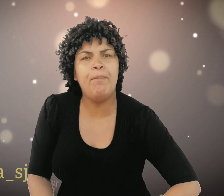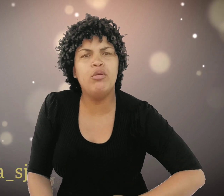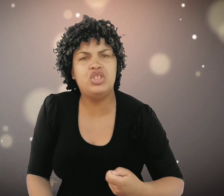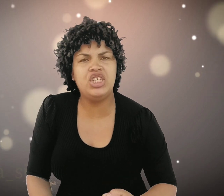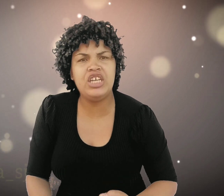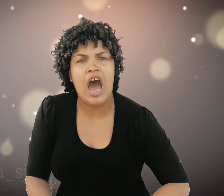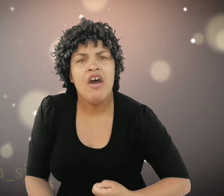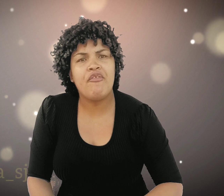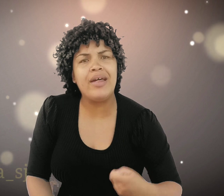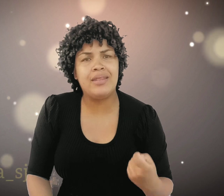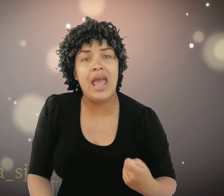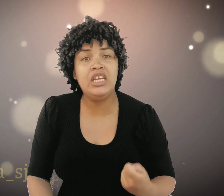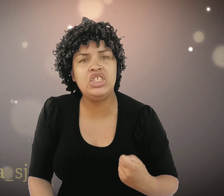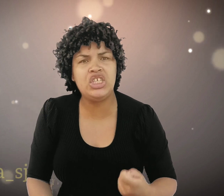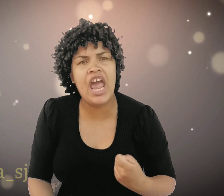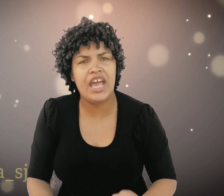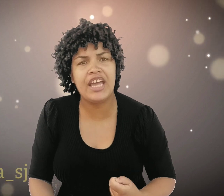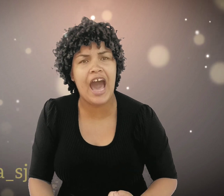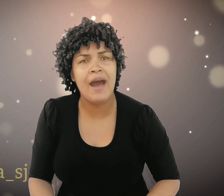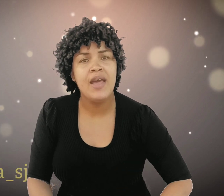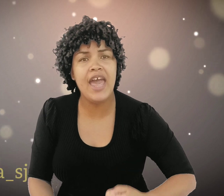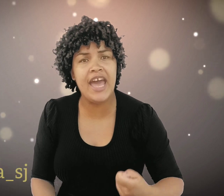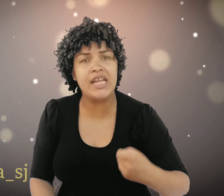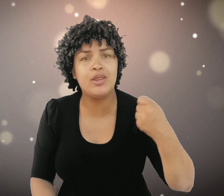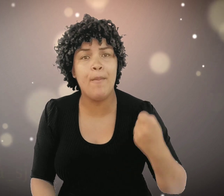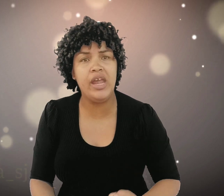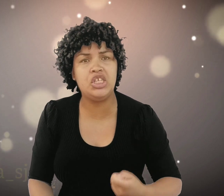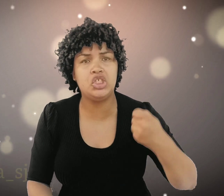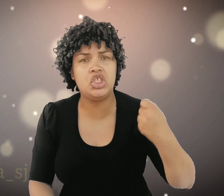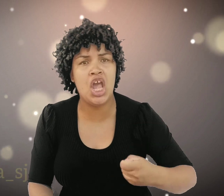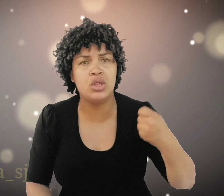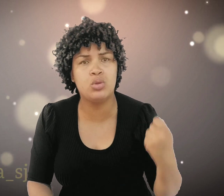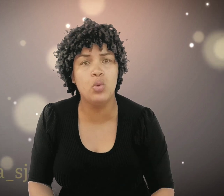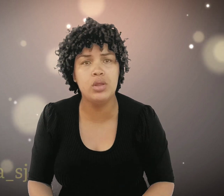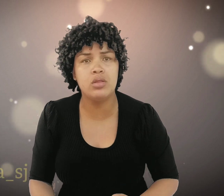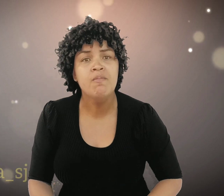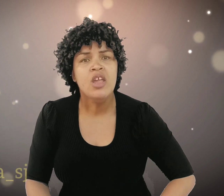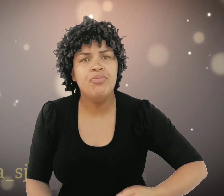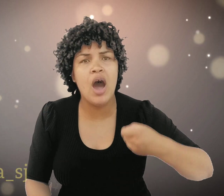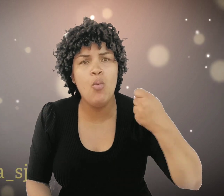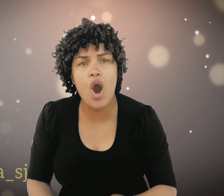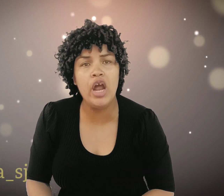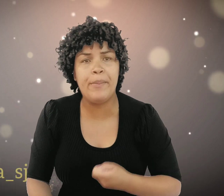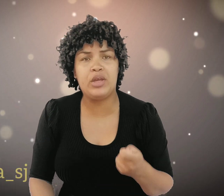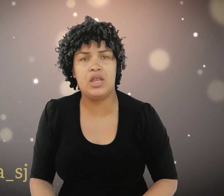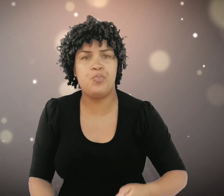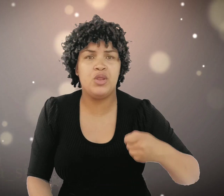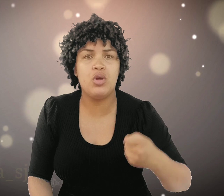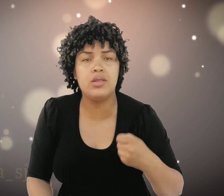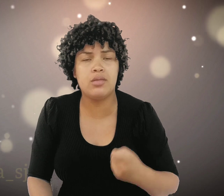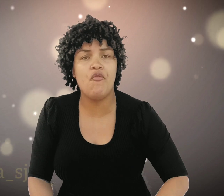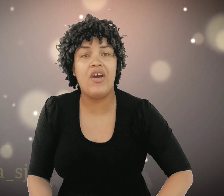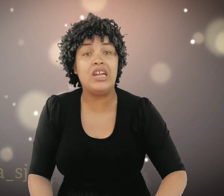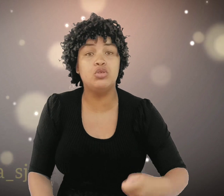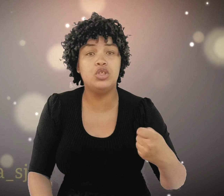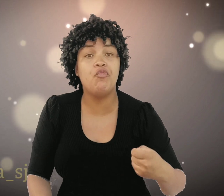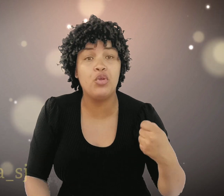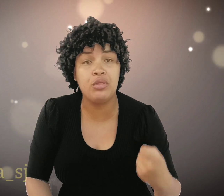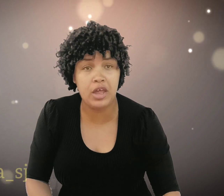podia fazer enxergar. Era somente Jesus. Não olha porque as pessoas estão falando de você.